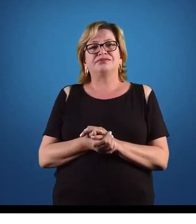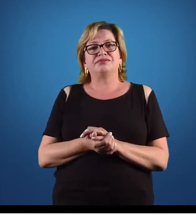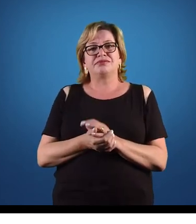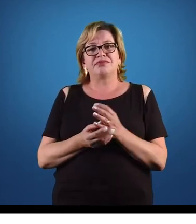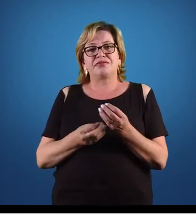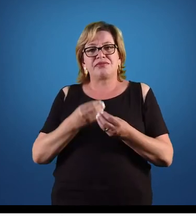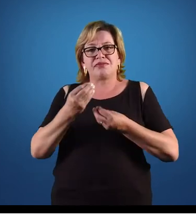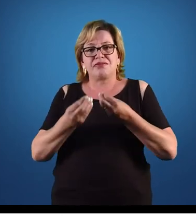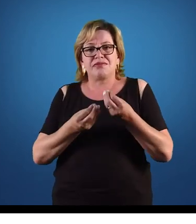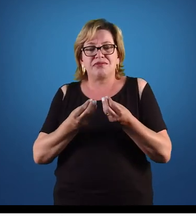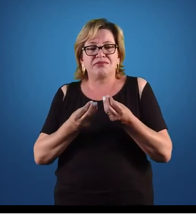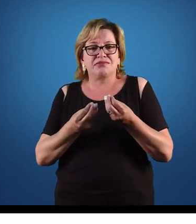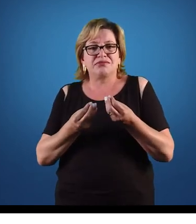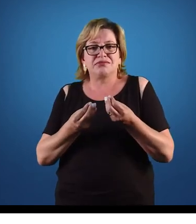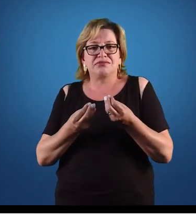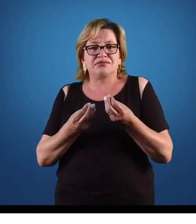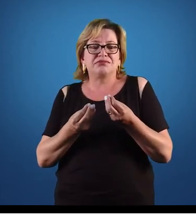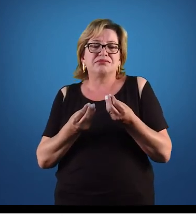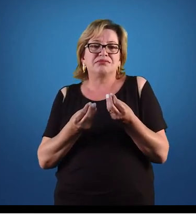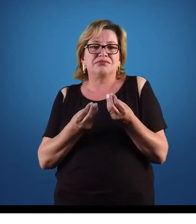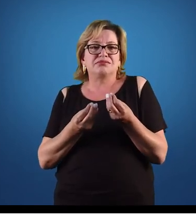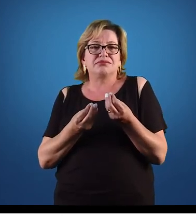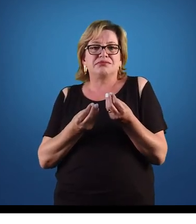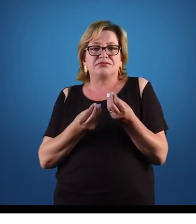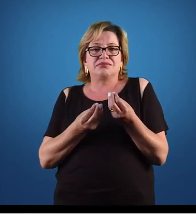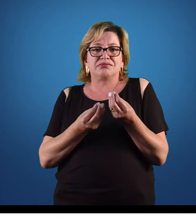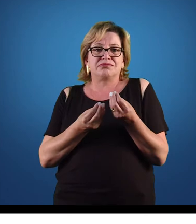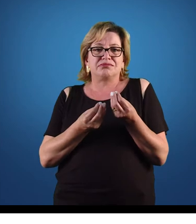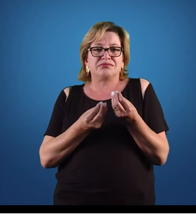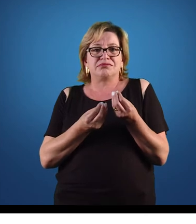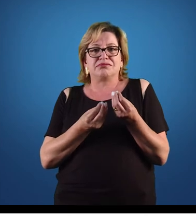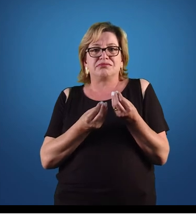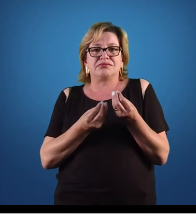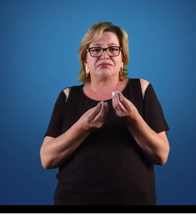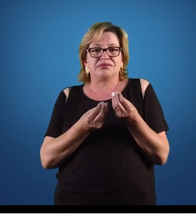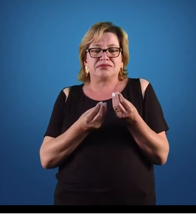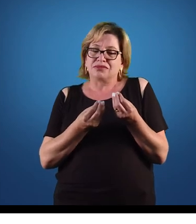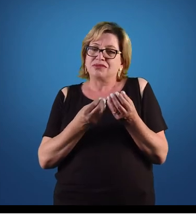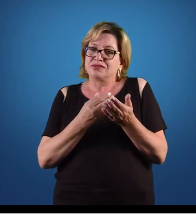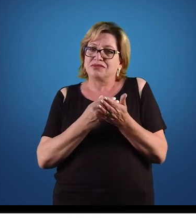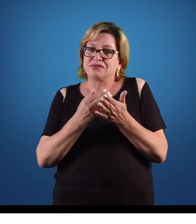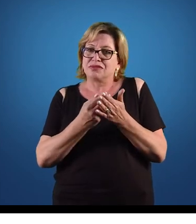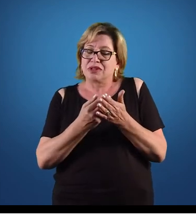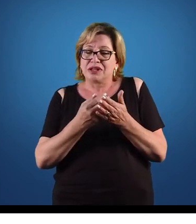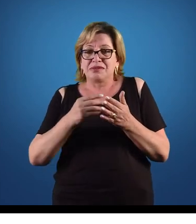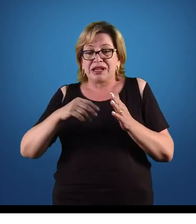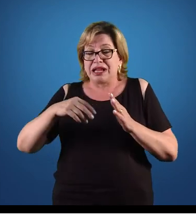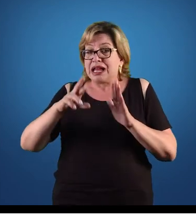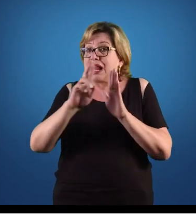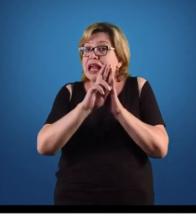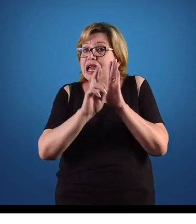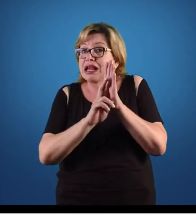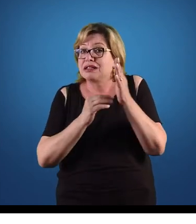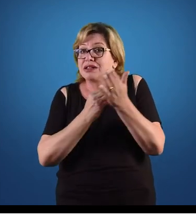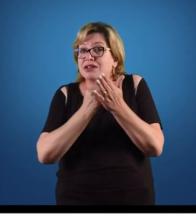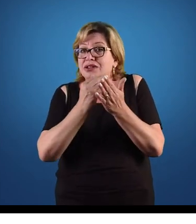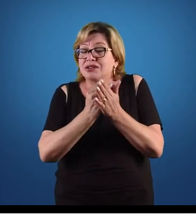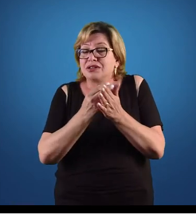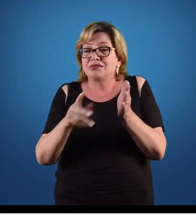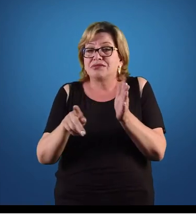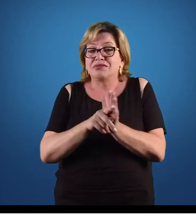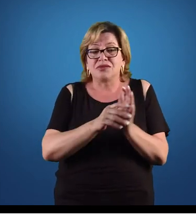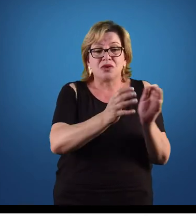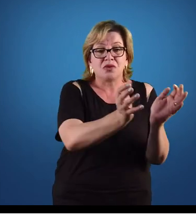Para regulamentar, para criar as regras de cada